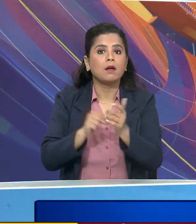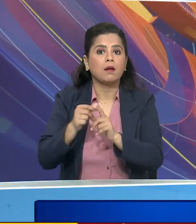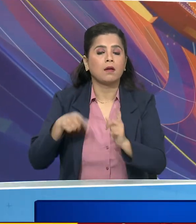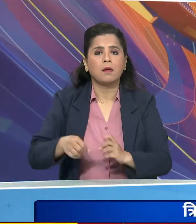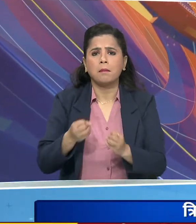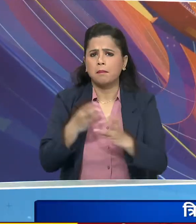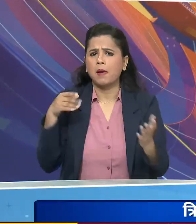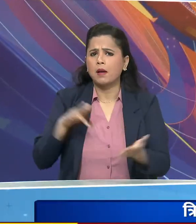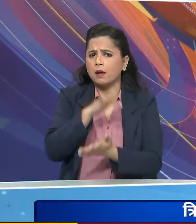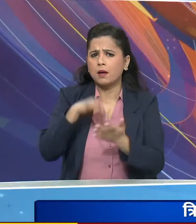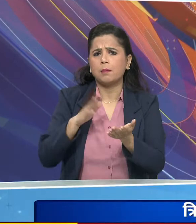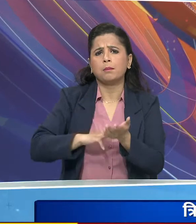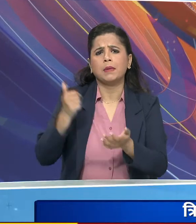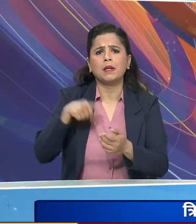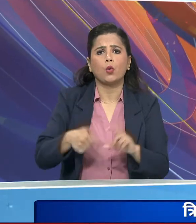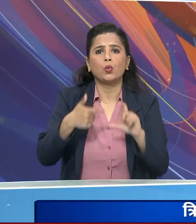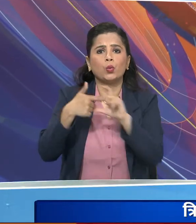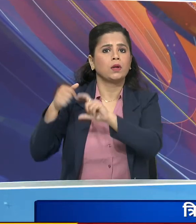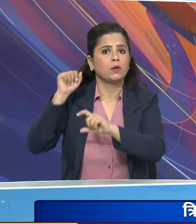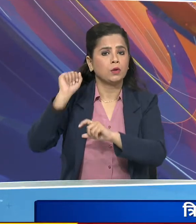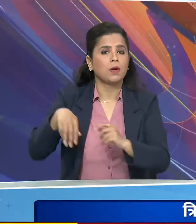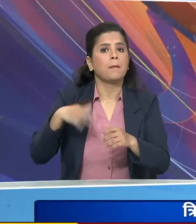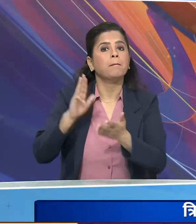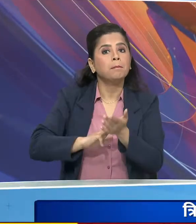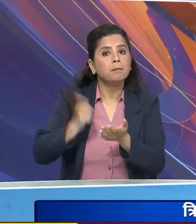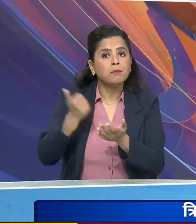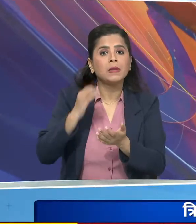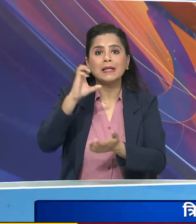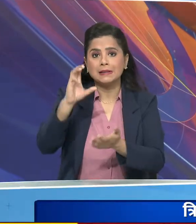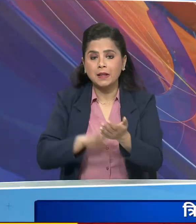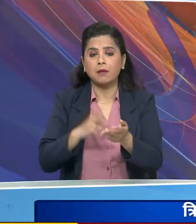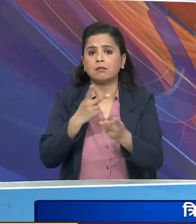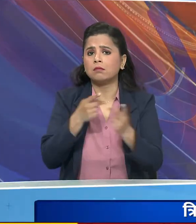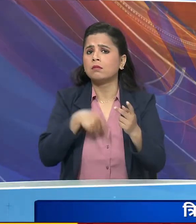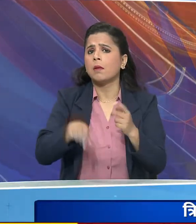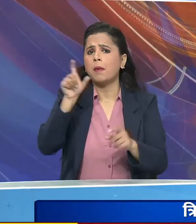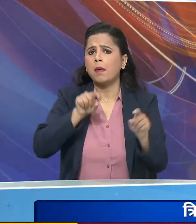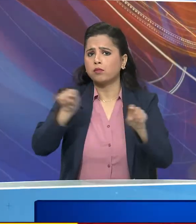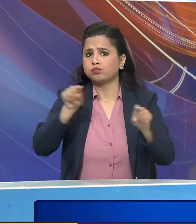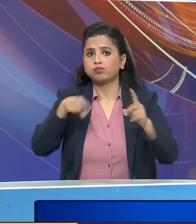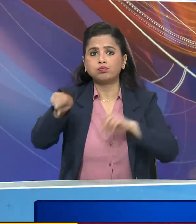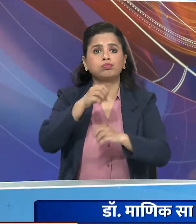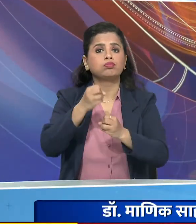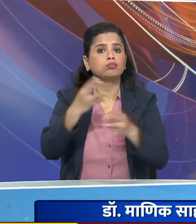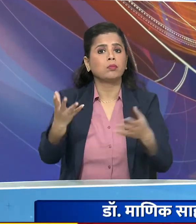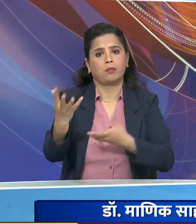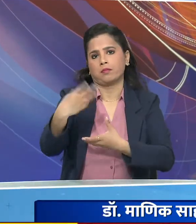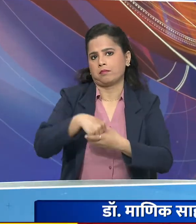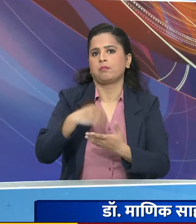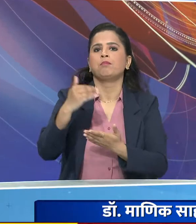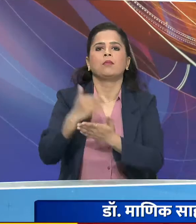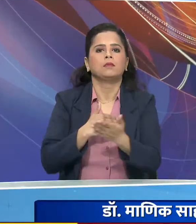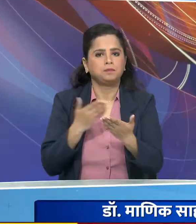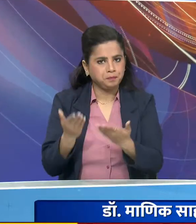पूर्वोत्तर राजों के मुख्य मंत्री और समाज के विभिन क्षेत्रों के लोग इस समारों में शामिल होंगे